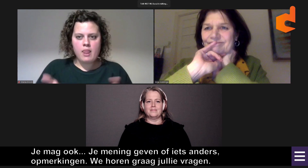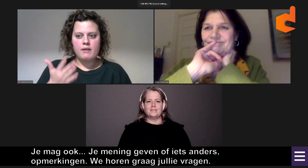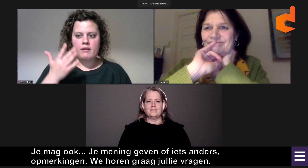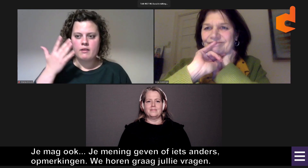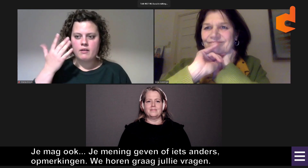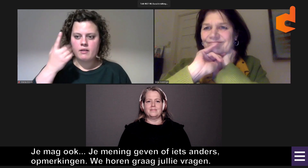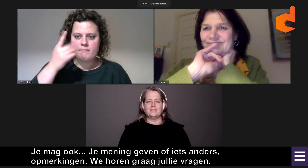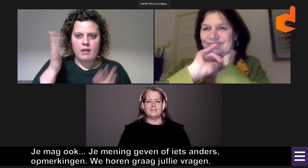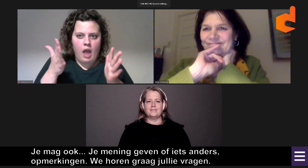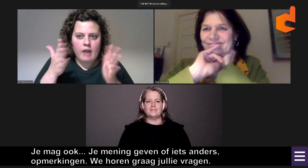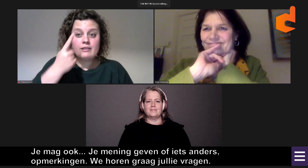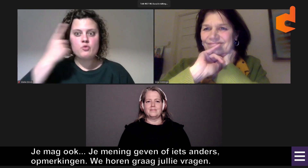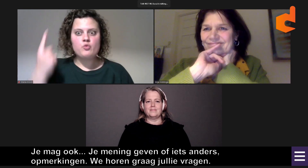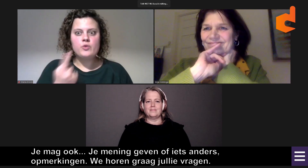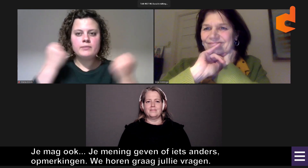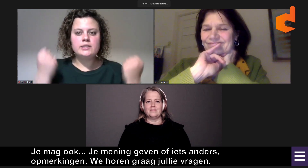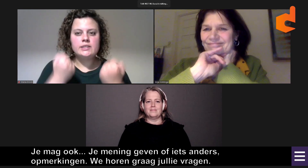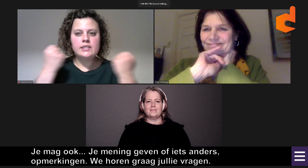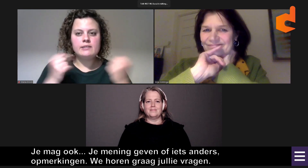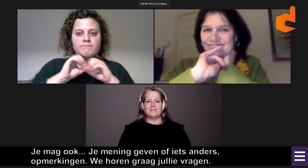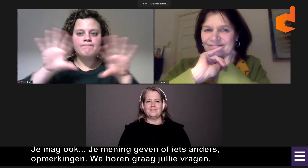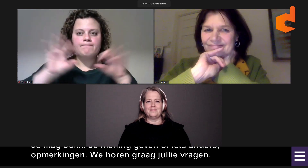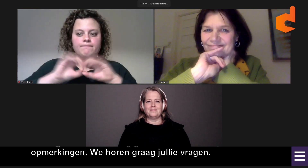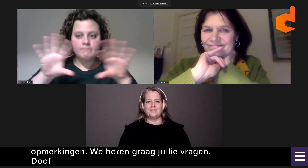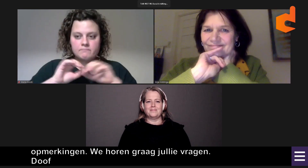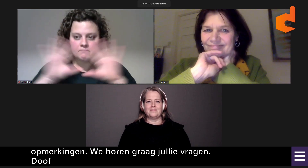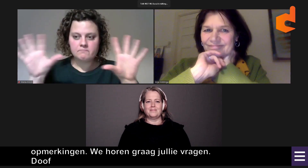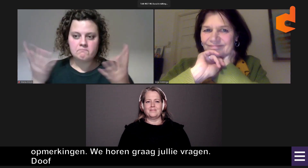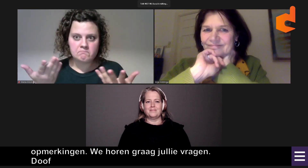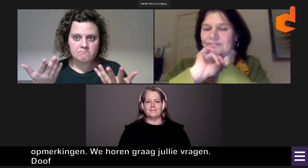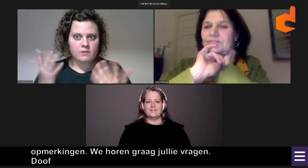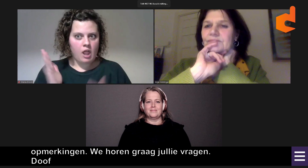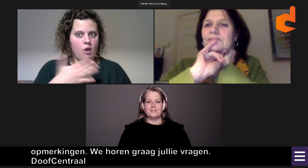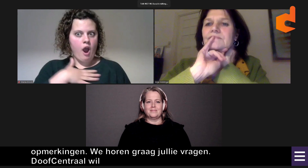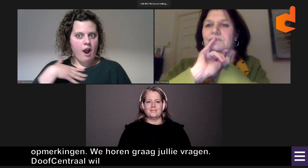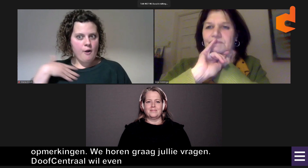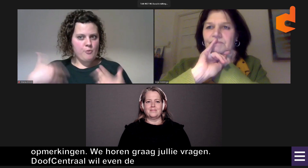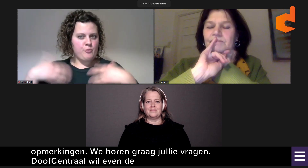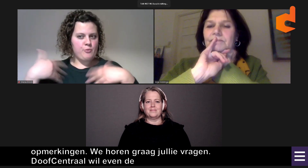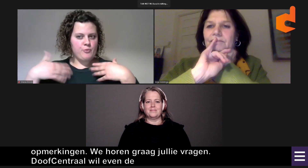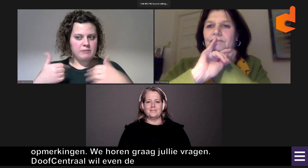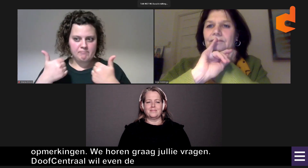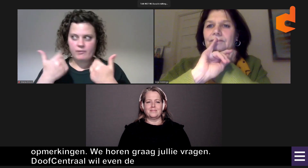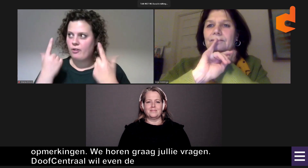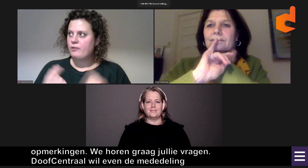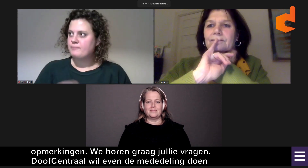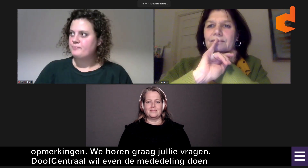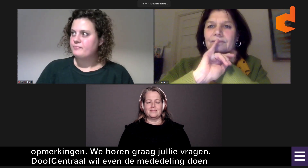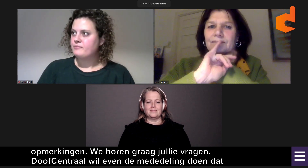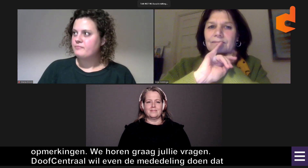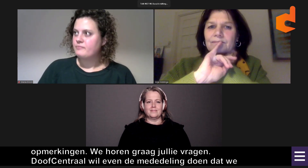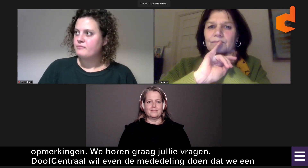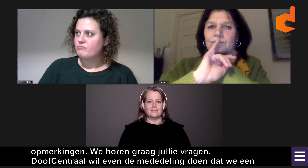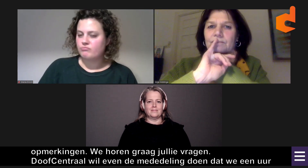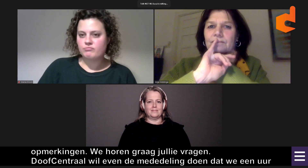Doof Centraal wil graag even de mededeling doen. Dat we nu bijna een uur bezig zijn met deze livestream. Dat is al een behoorlijke tijd.